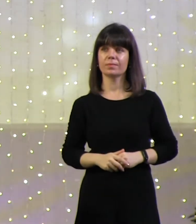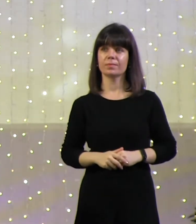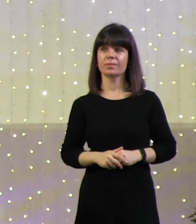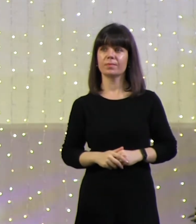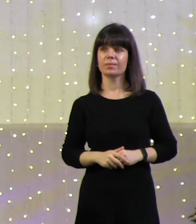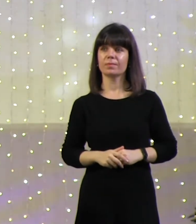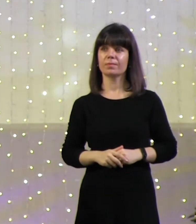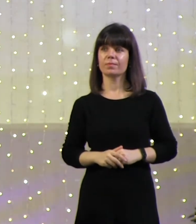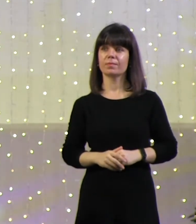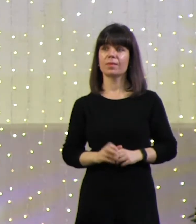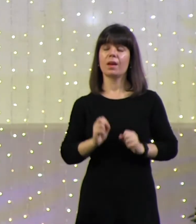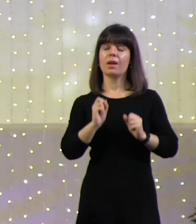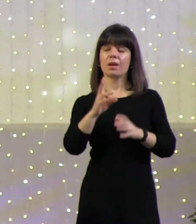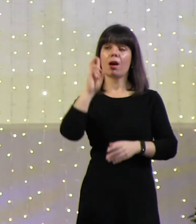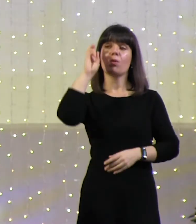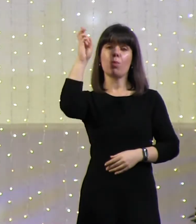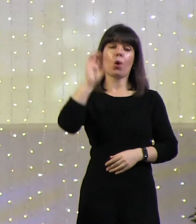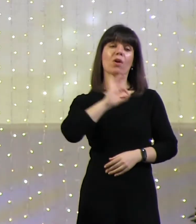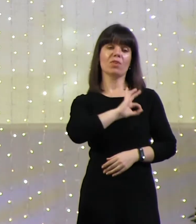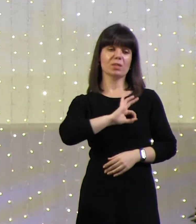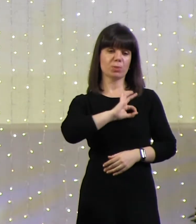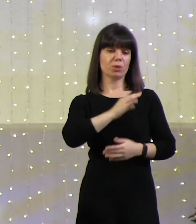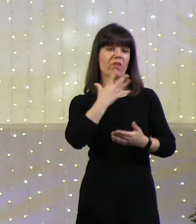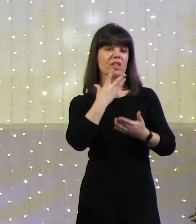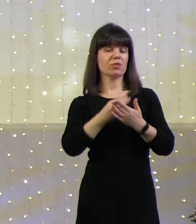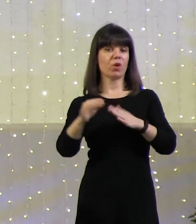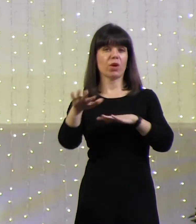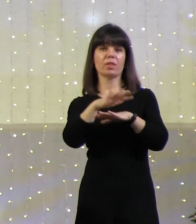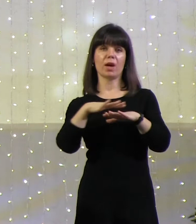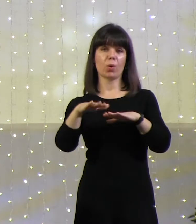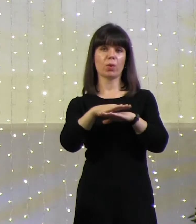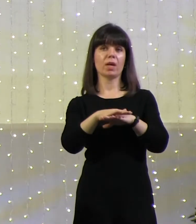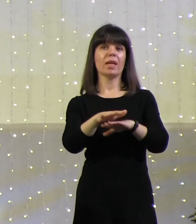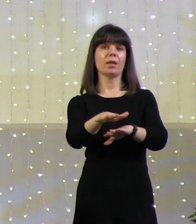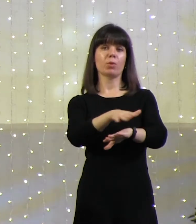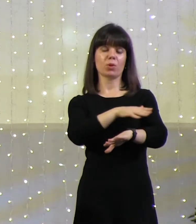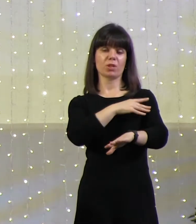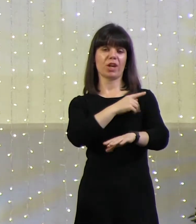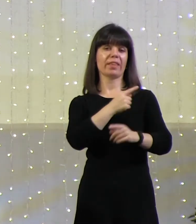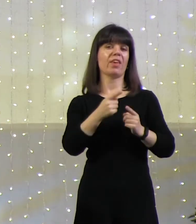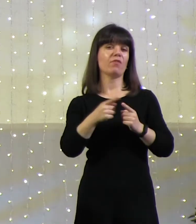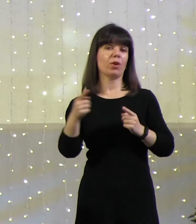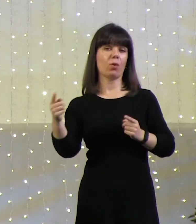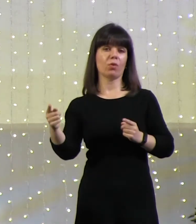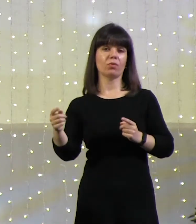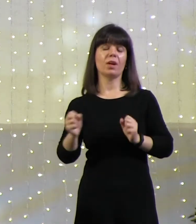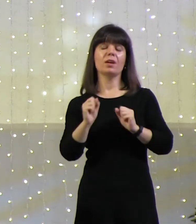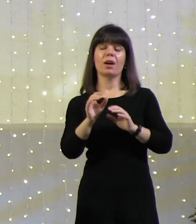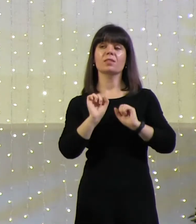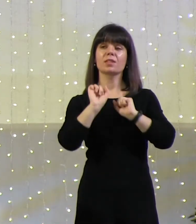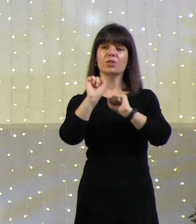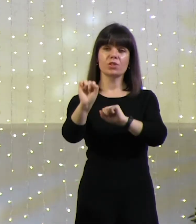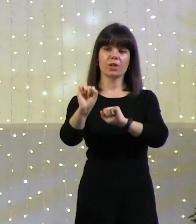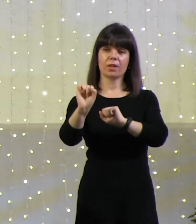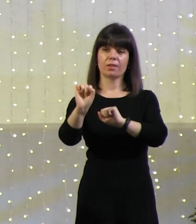Как Бог воспитывал свой народ на протяжении веков? Как защищал?